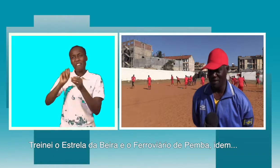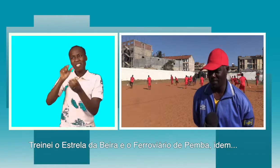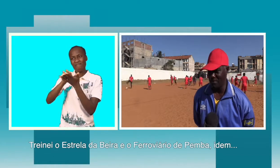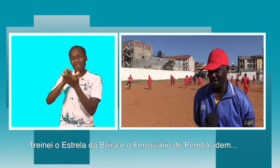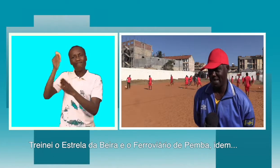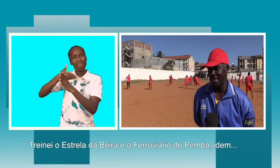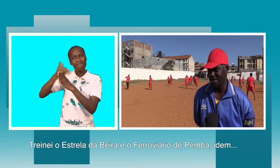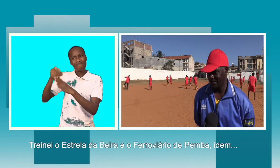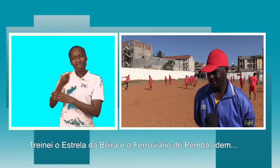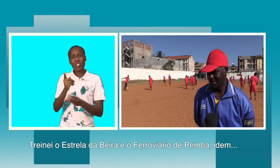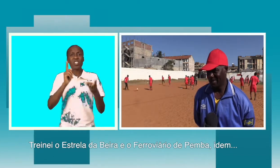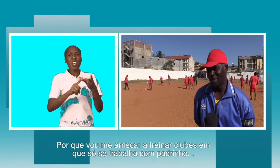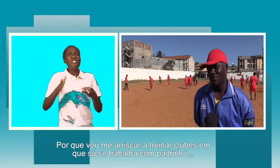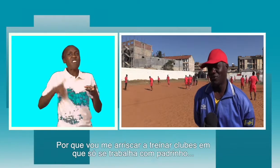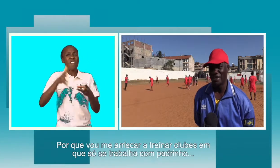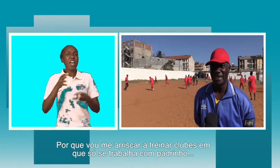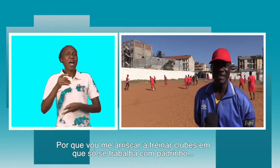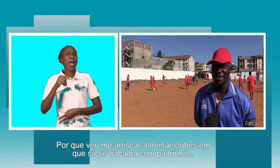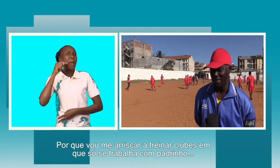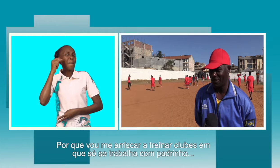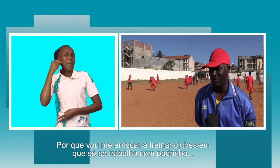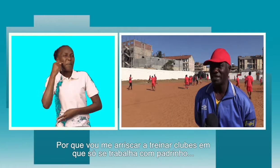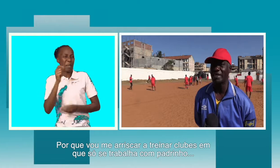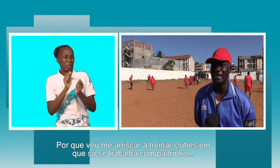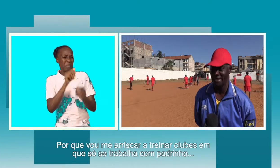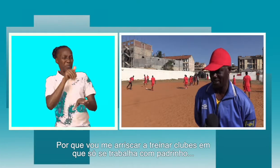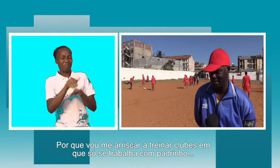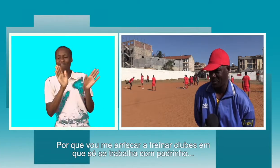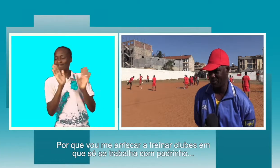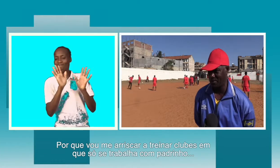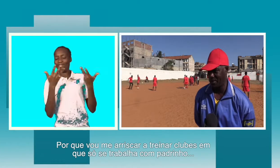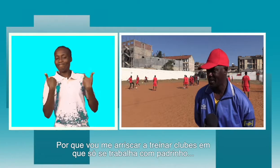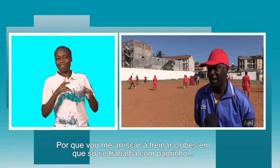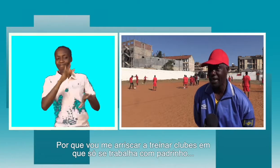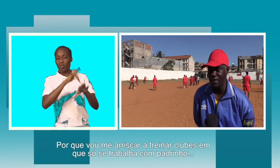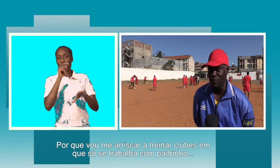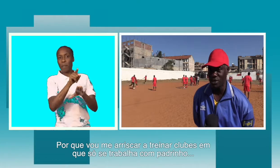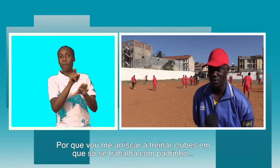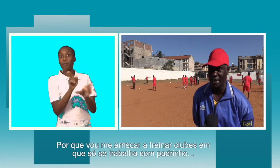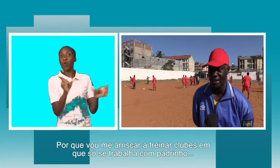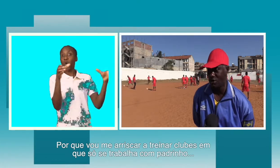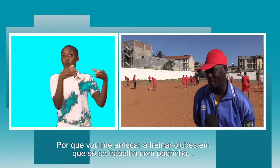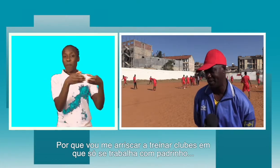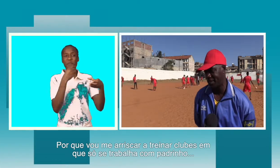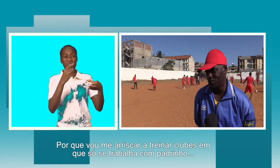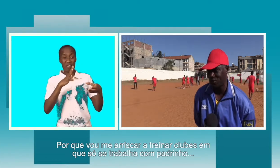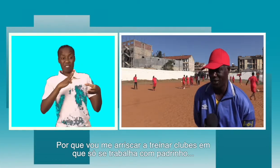de Pemba e ida aí. Então, por que vou andar aí, mas talvez já me arriscar nessas equipes, sabendo que aqui você só treina quando tem padrinho, quando não tem,